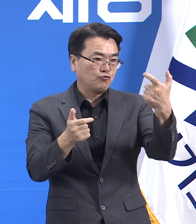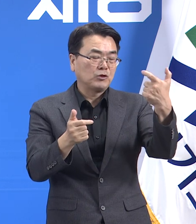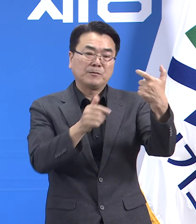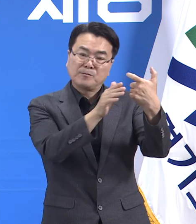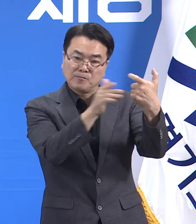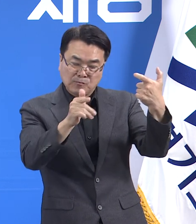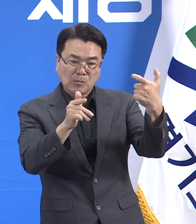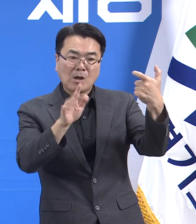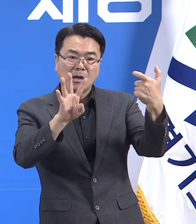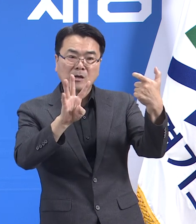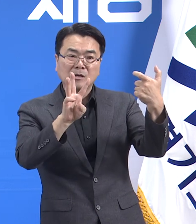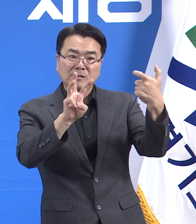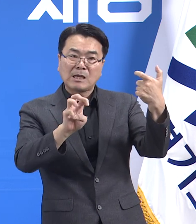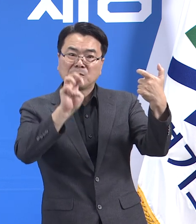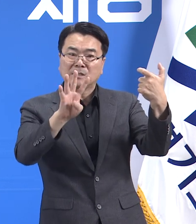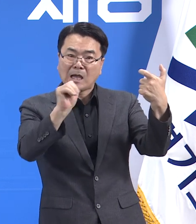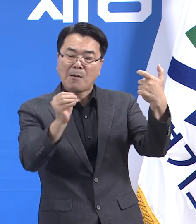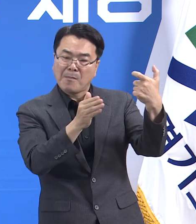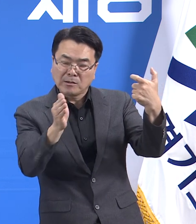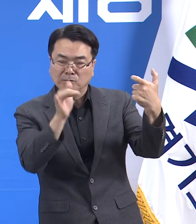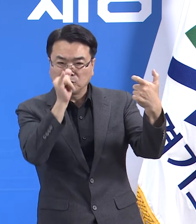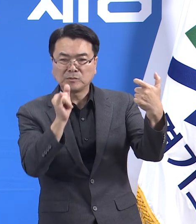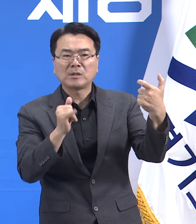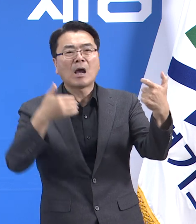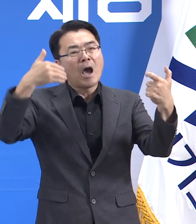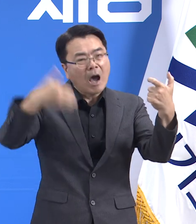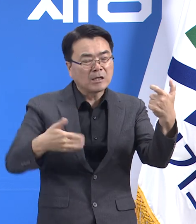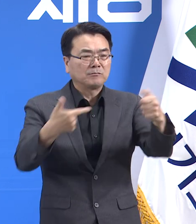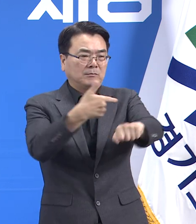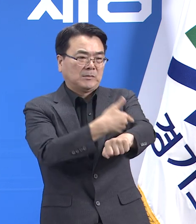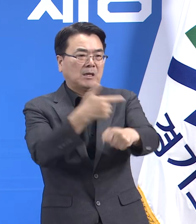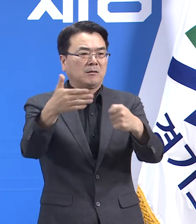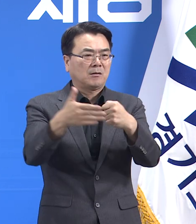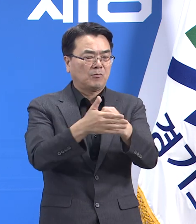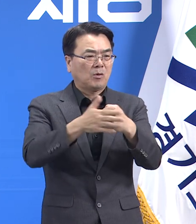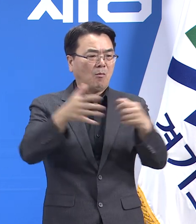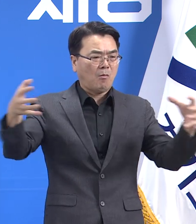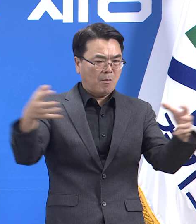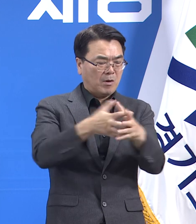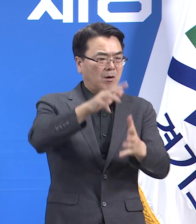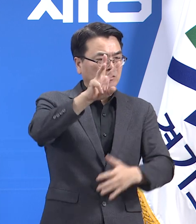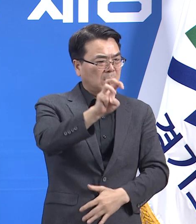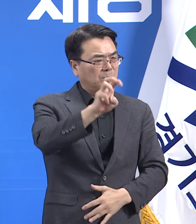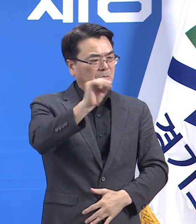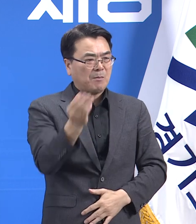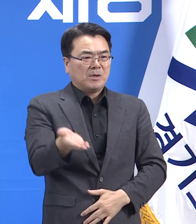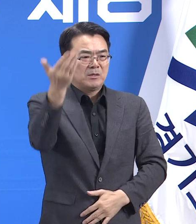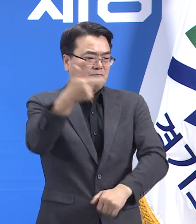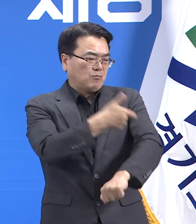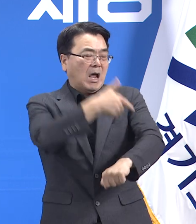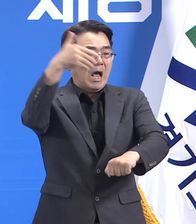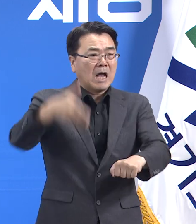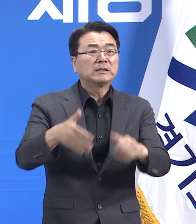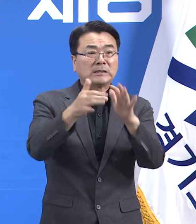34만 655명으로 총 43만 7,472명입니다.